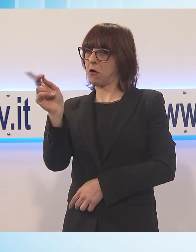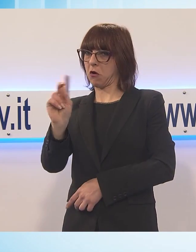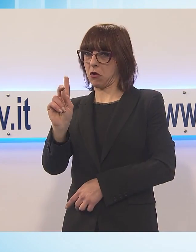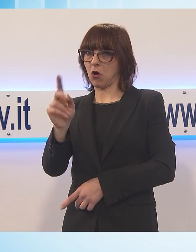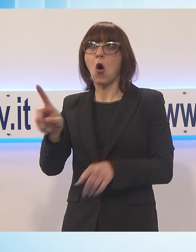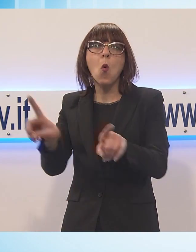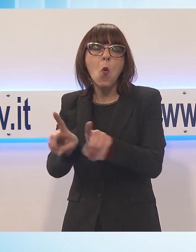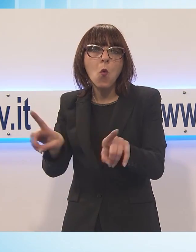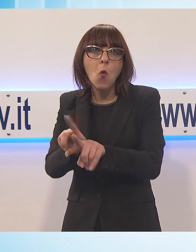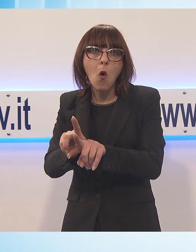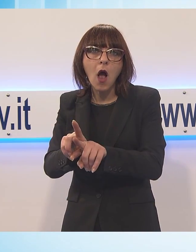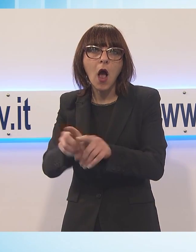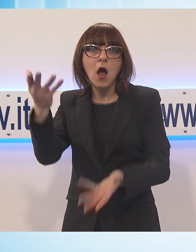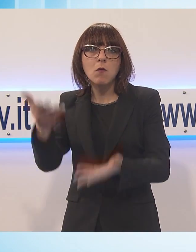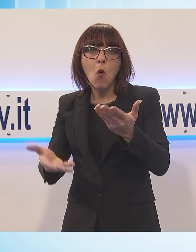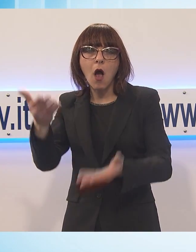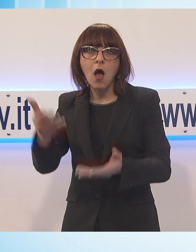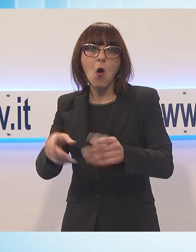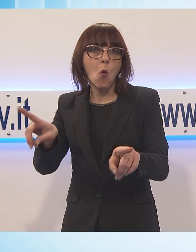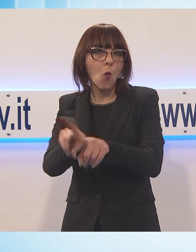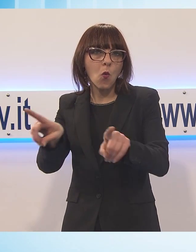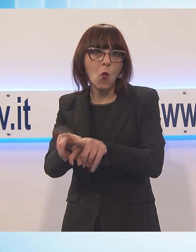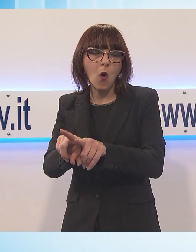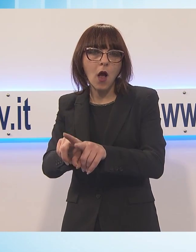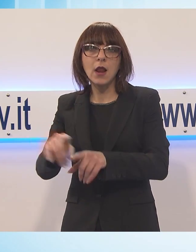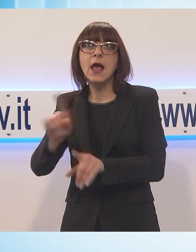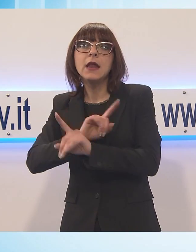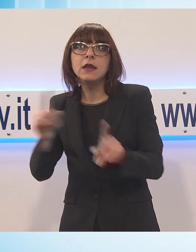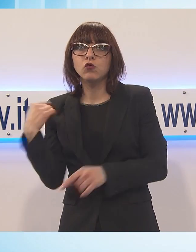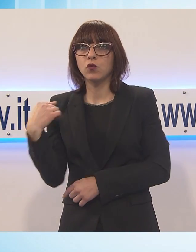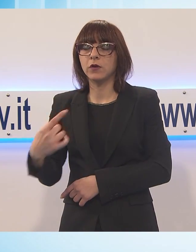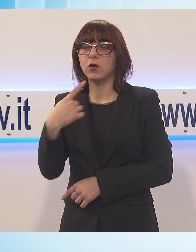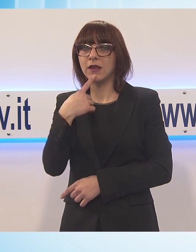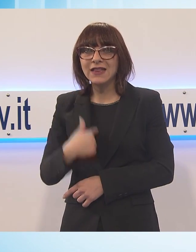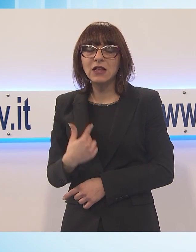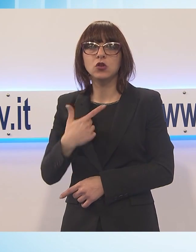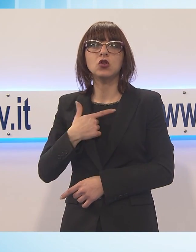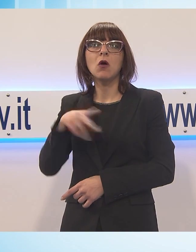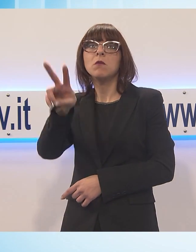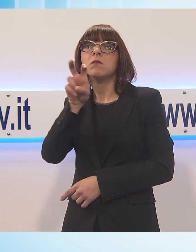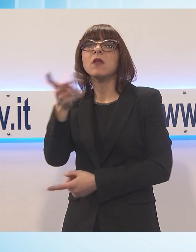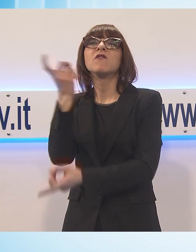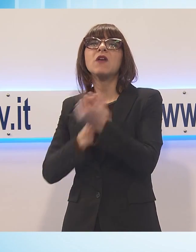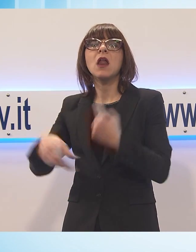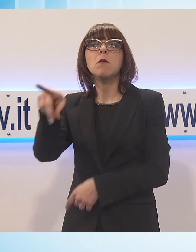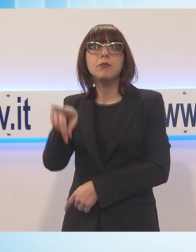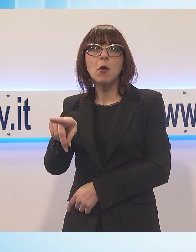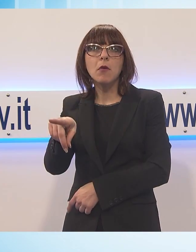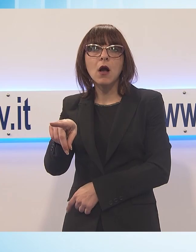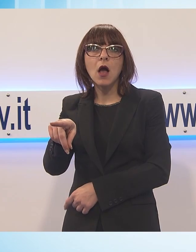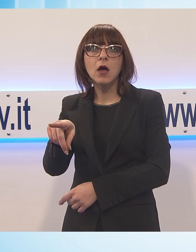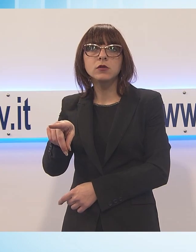in maniera precisa che gli odori vengono da Pioppogatto. Tante volte gli odori sono venuti dalle